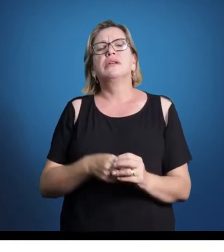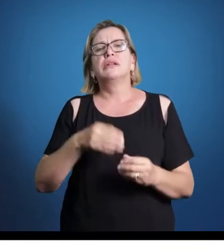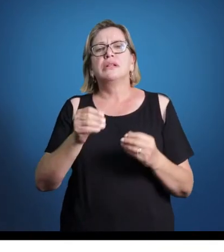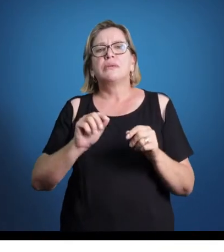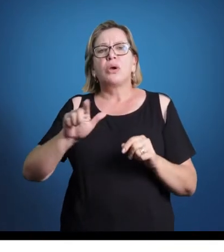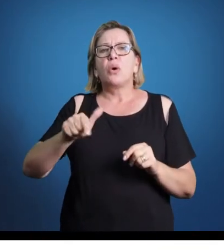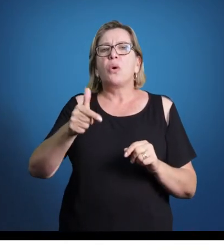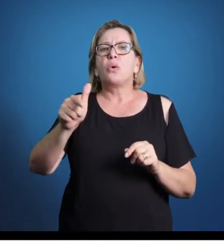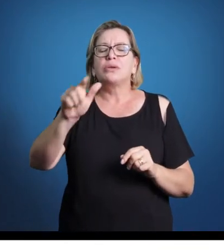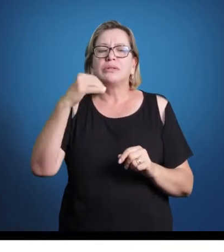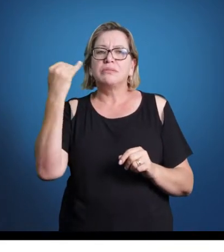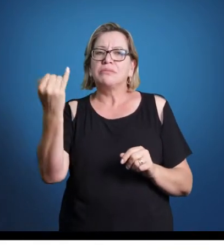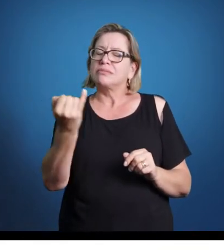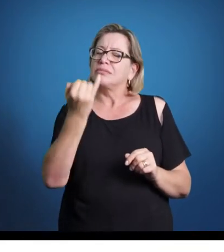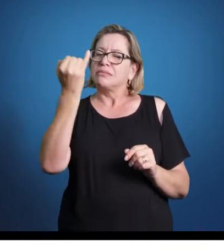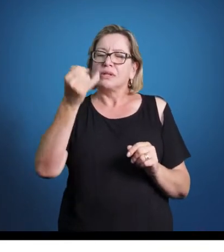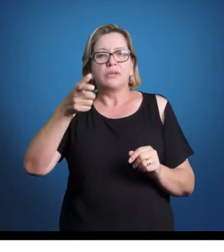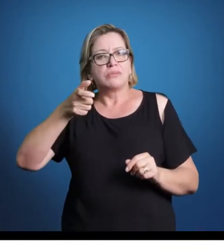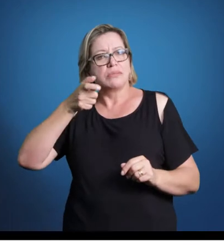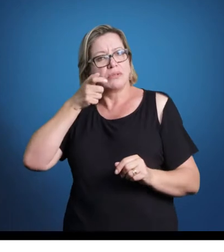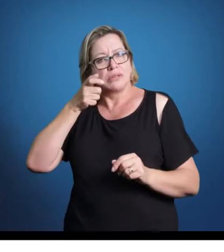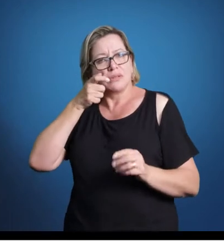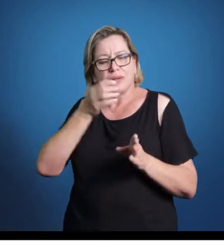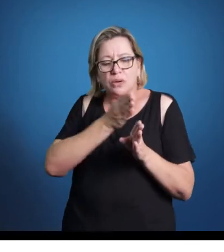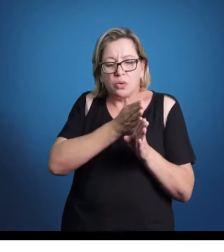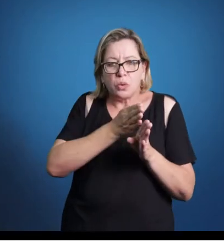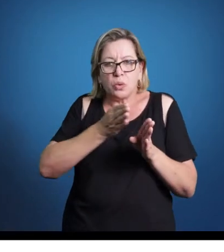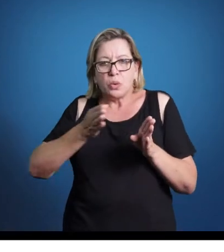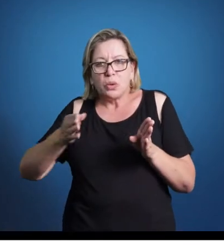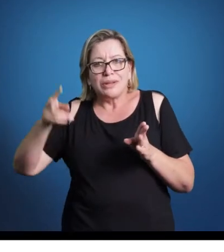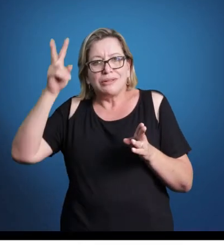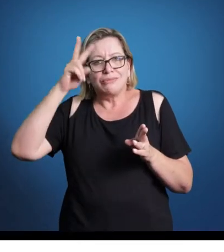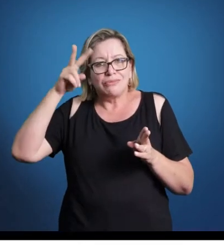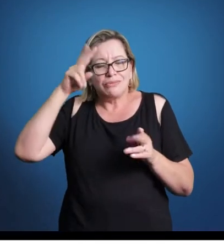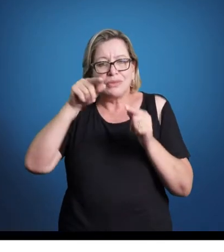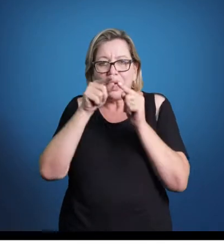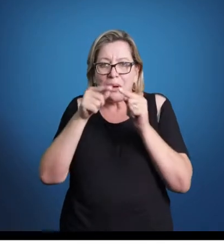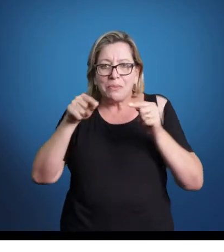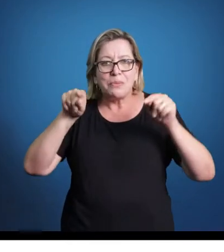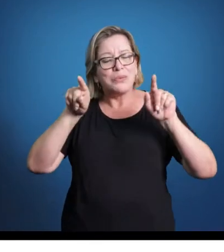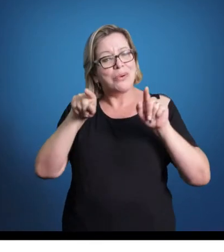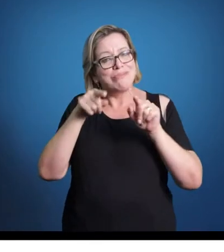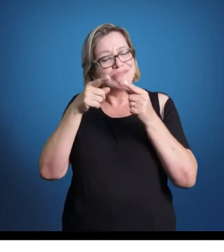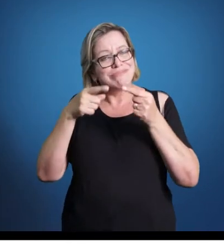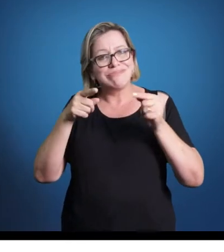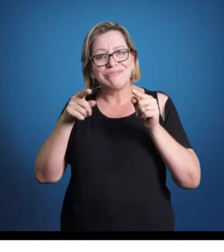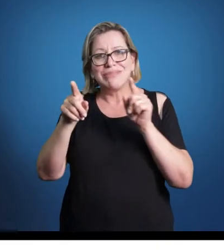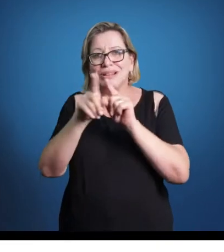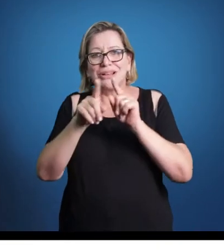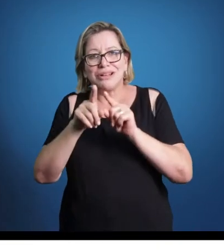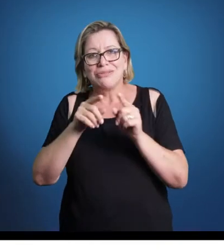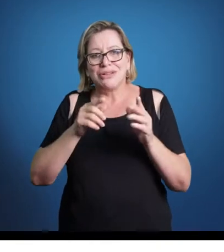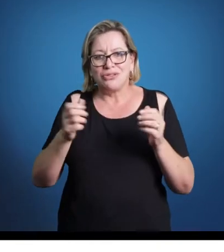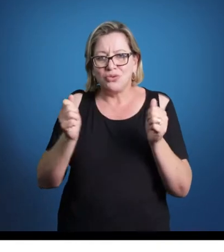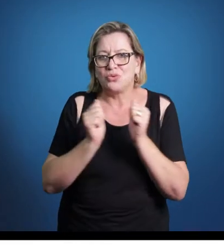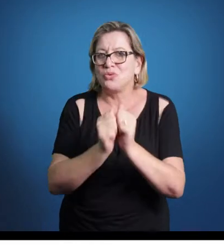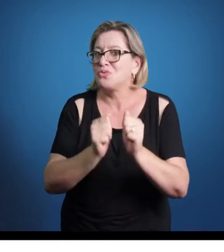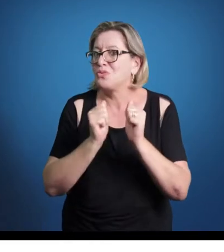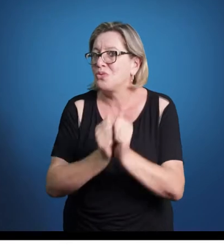Outra coisa interessante a observar é que esses períodos da história da música e da história das artes não necessariamente se acompanham.